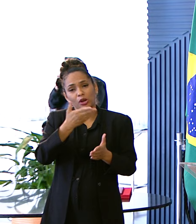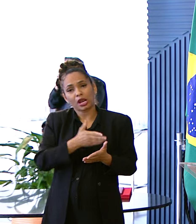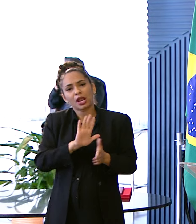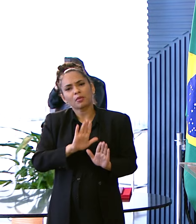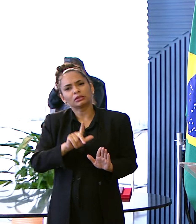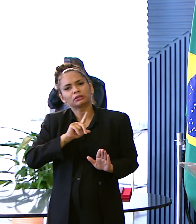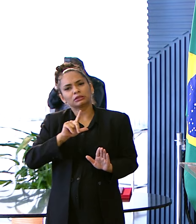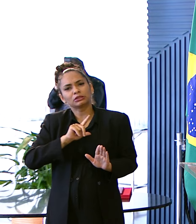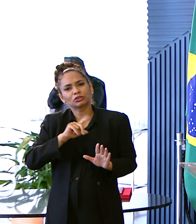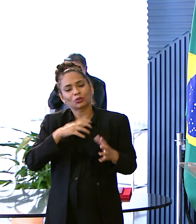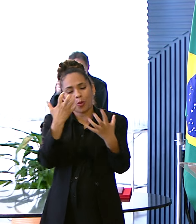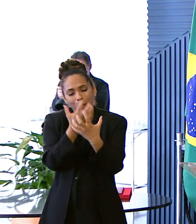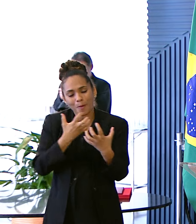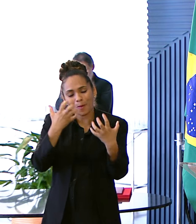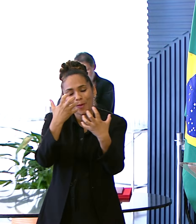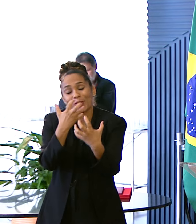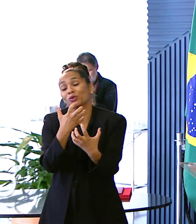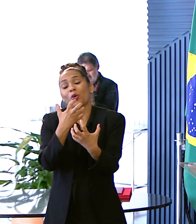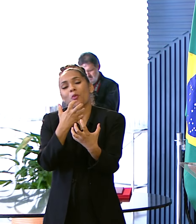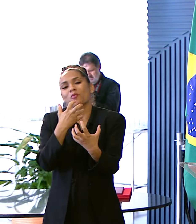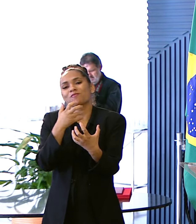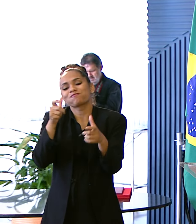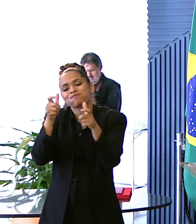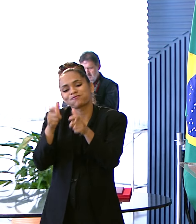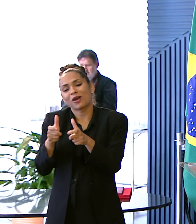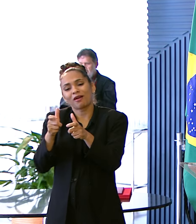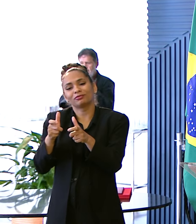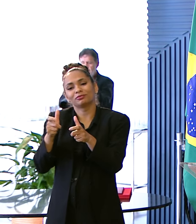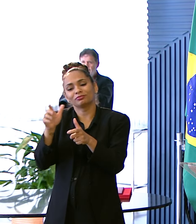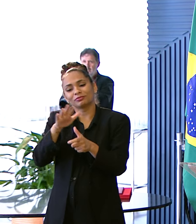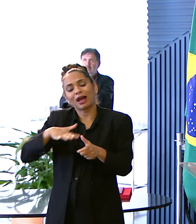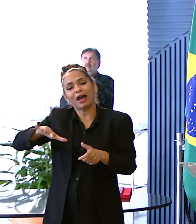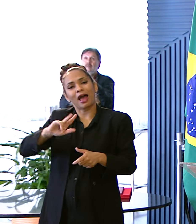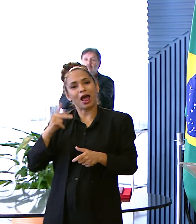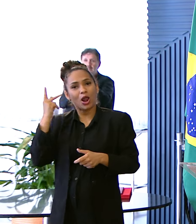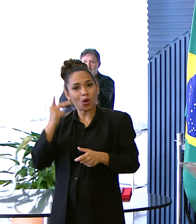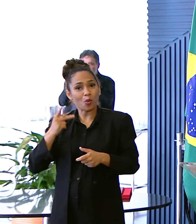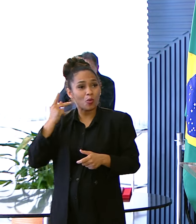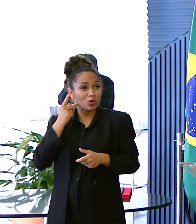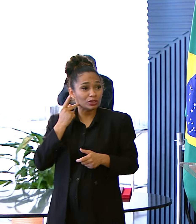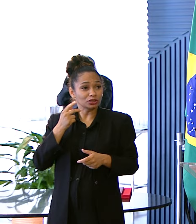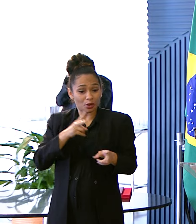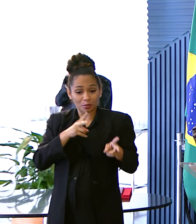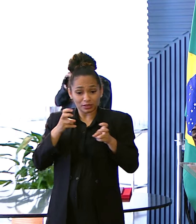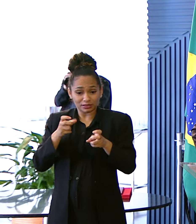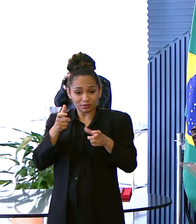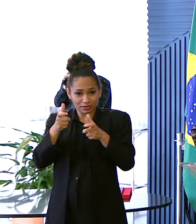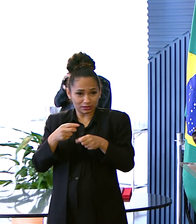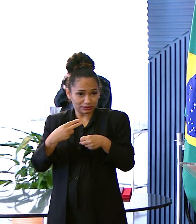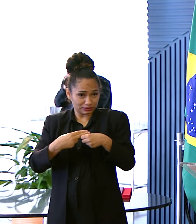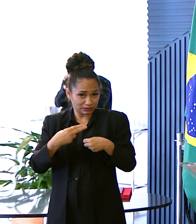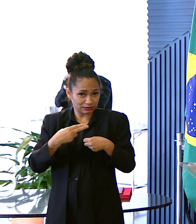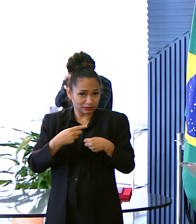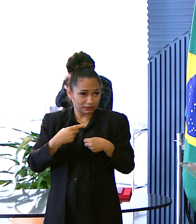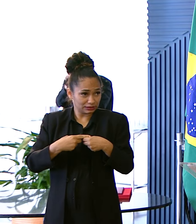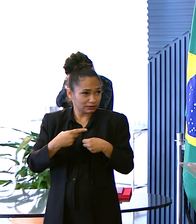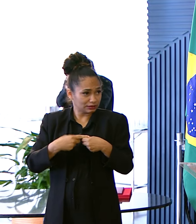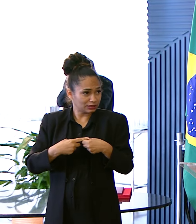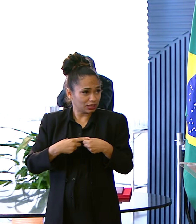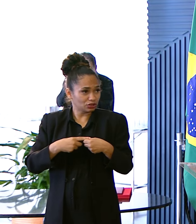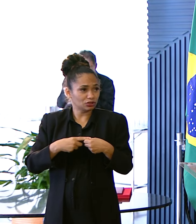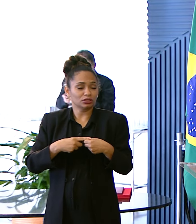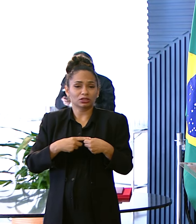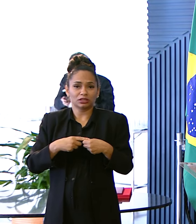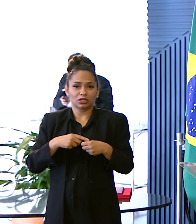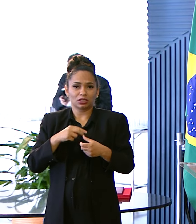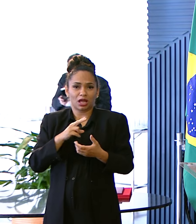Uma paixão Pela política E tinha E vi que Lá em Barão São Geraldo Se não me engano Lá em Na Unicamp